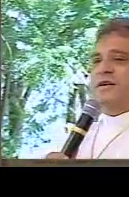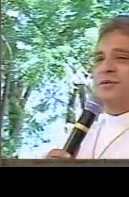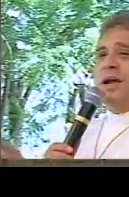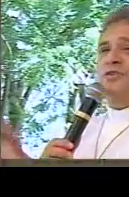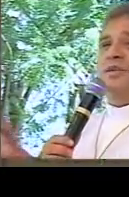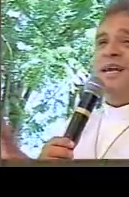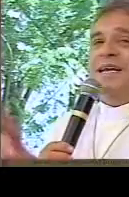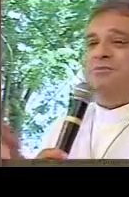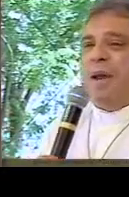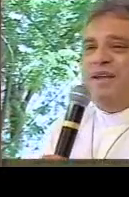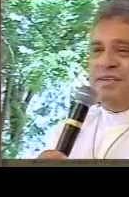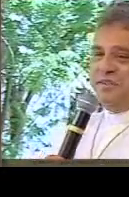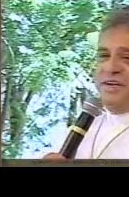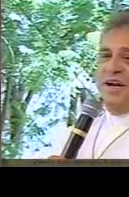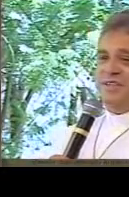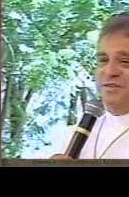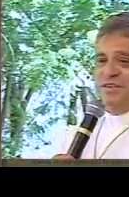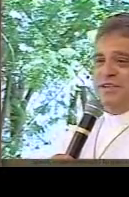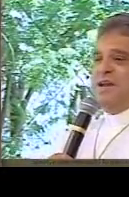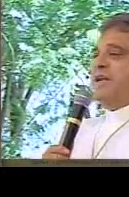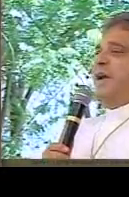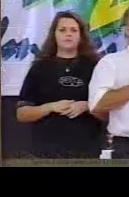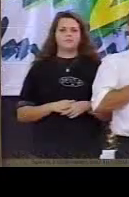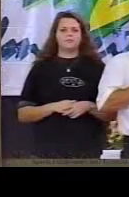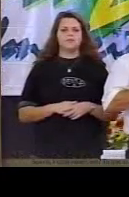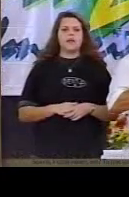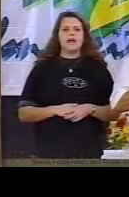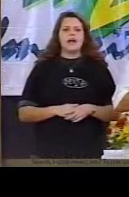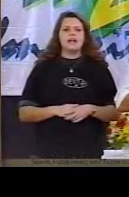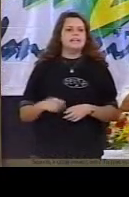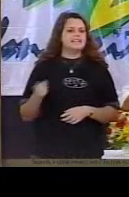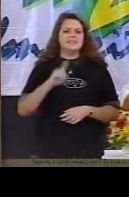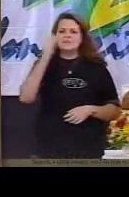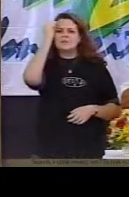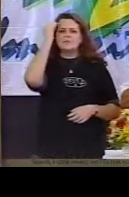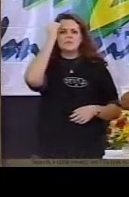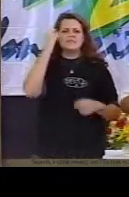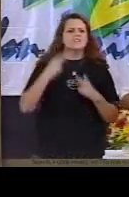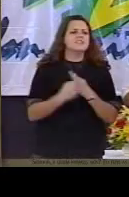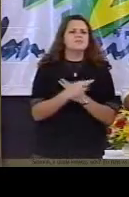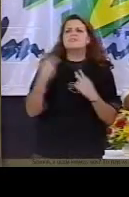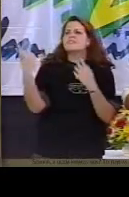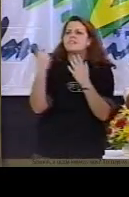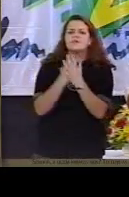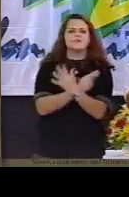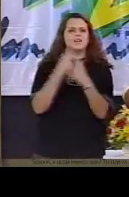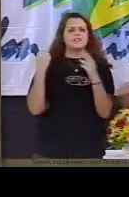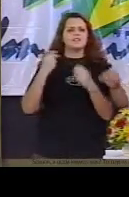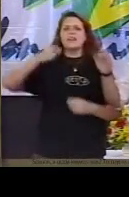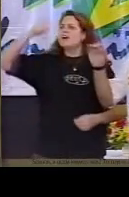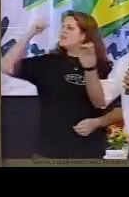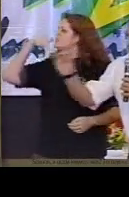seu coração as suas experiências negativas não triunfe nos seus corações a mágoa não